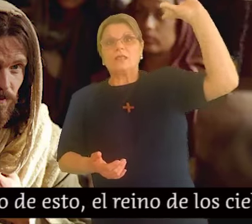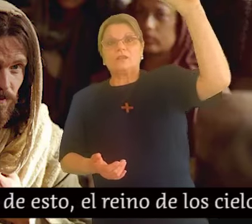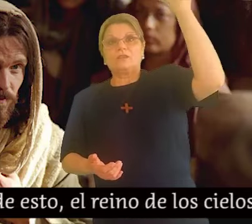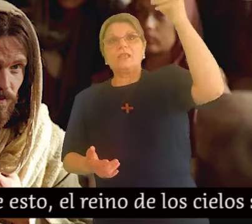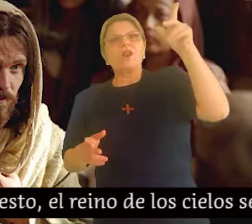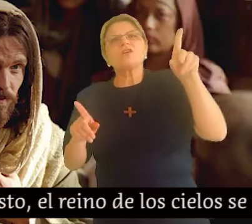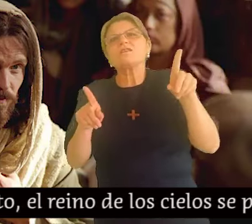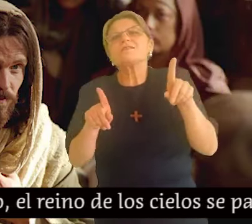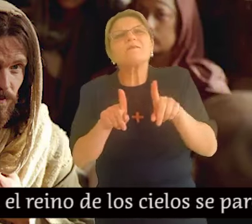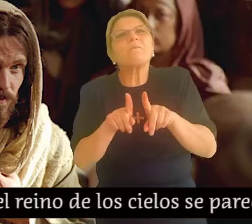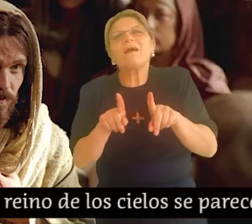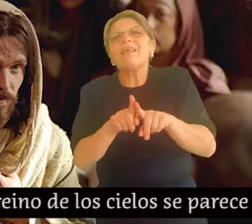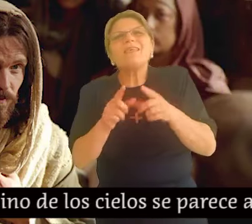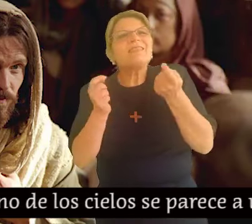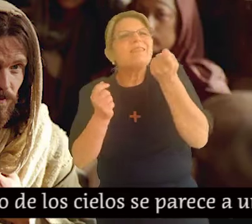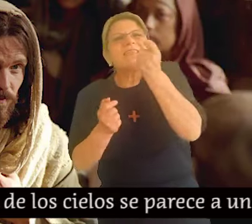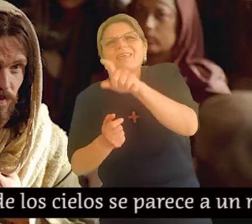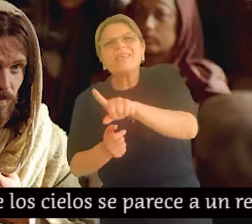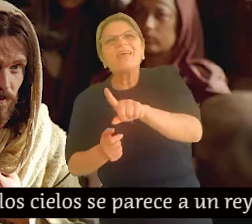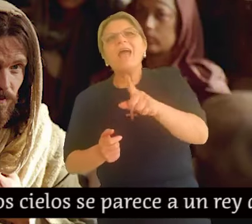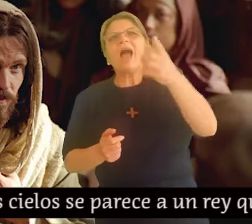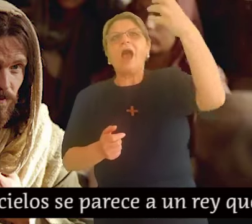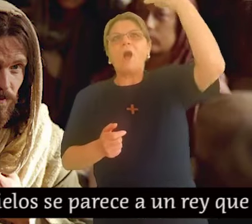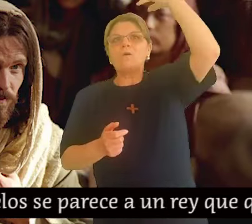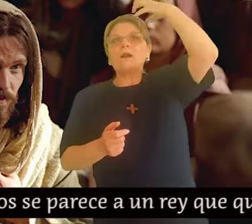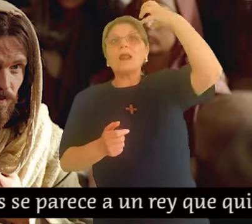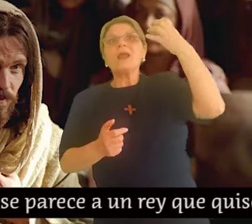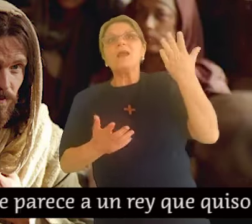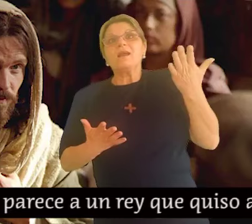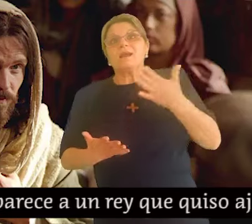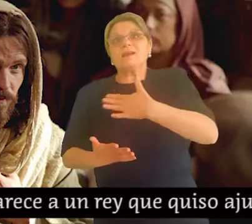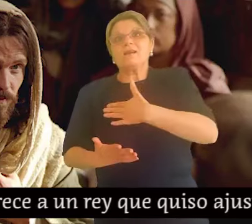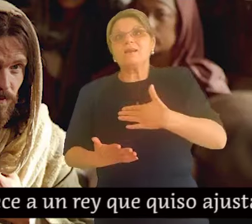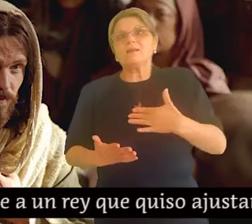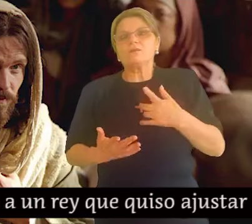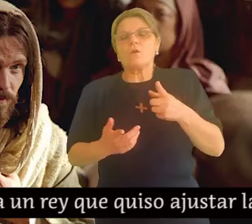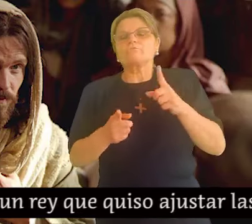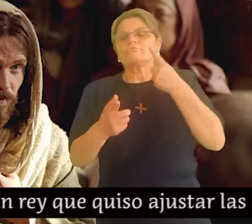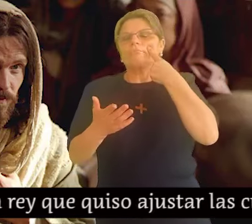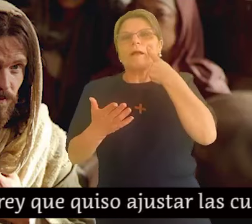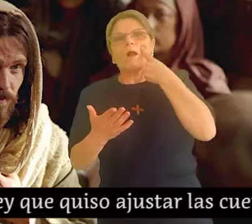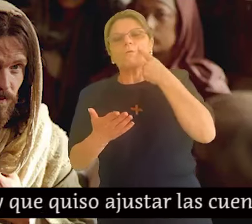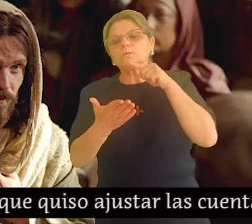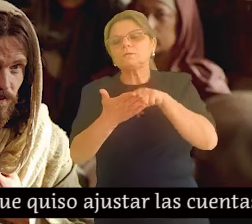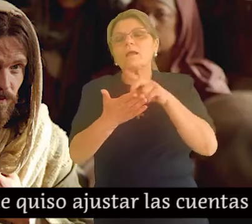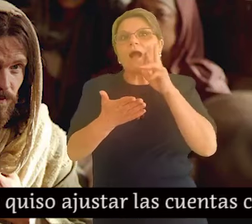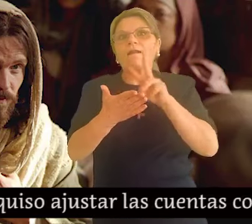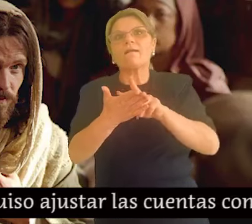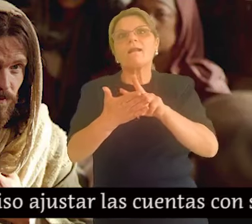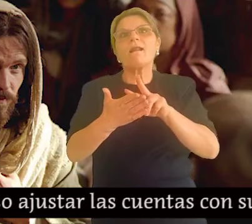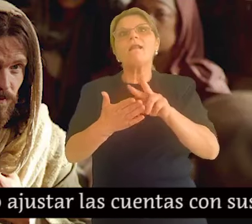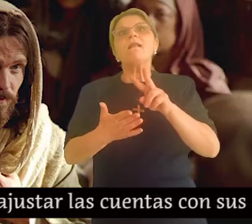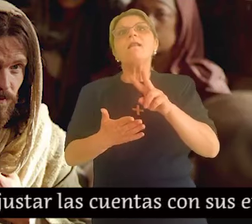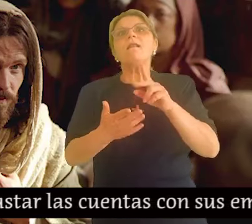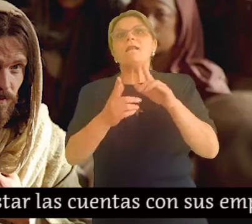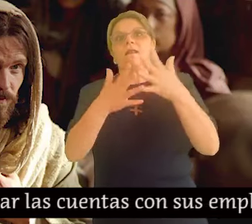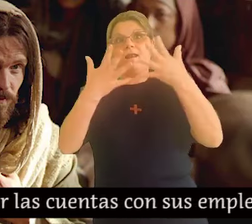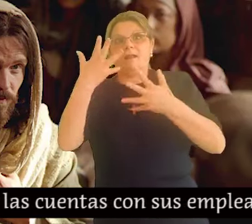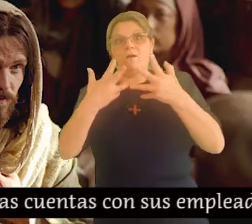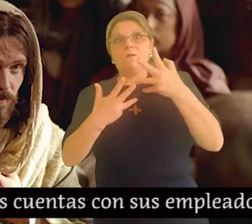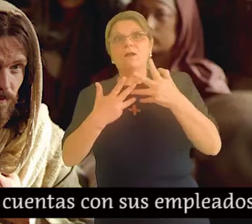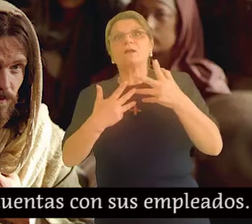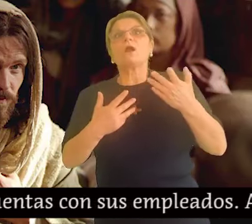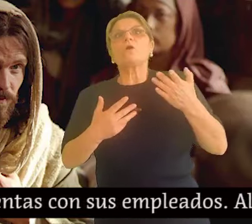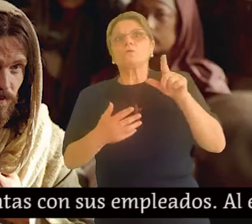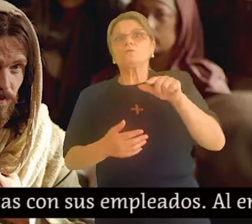ó Pedro y preguntó a Jesús Señor, si mi hermano me ofende, ¿cuántas veces le tengo que